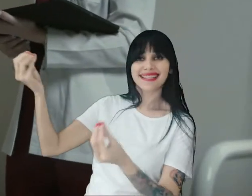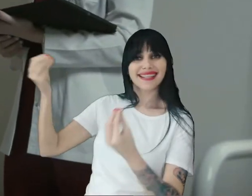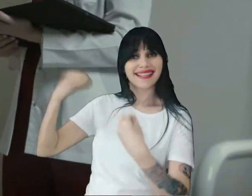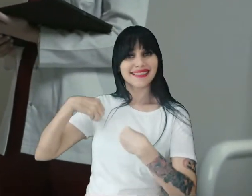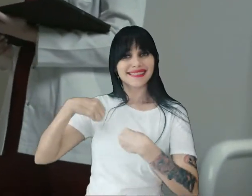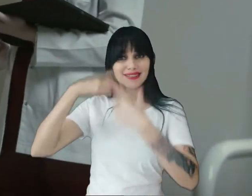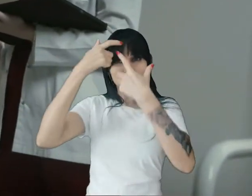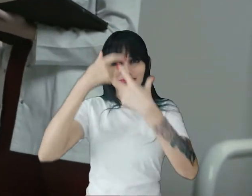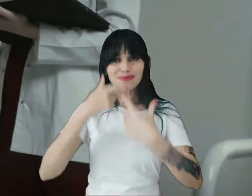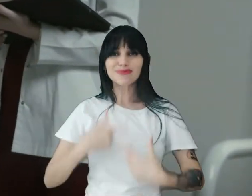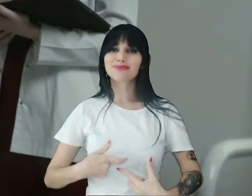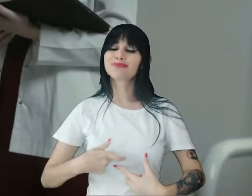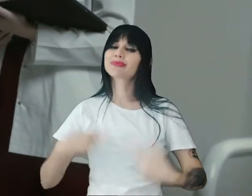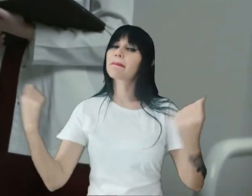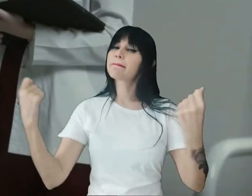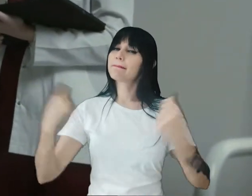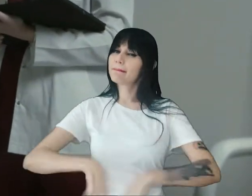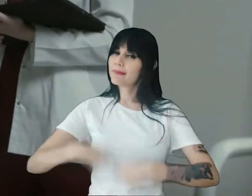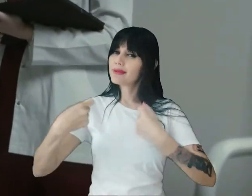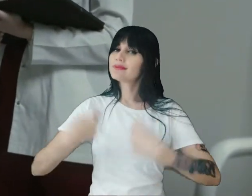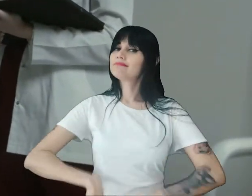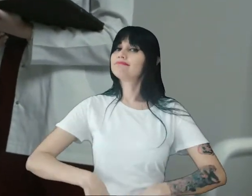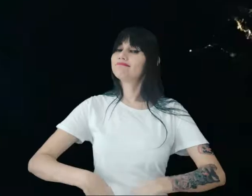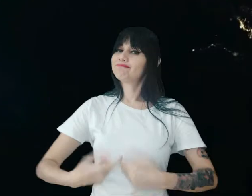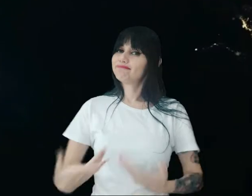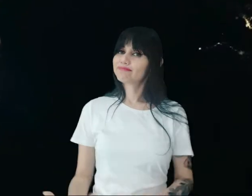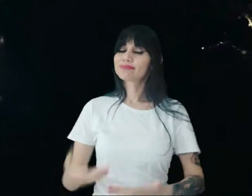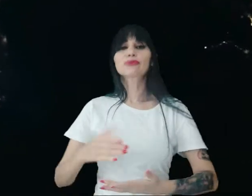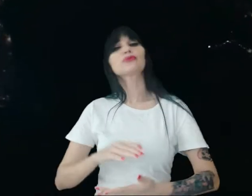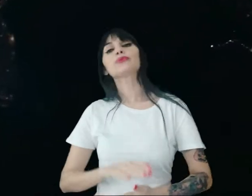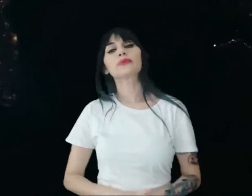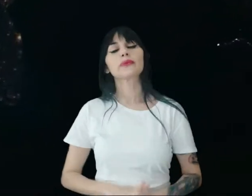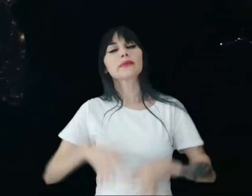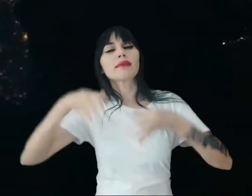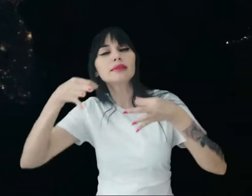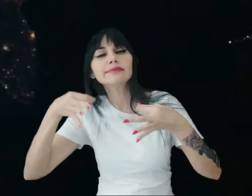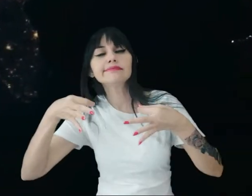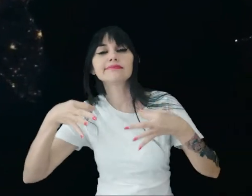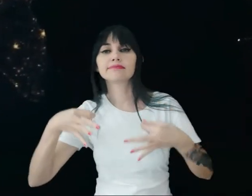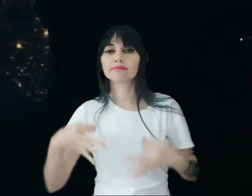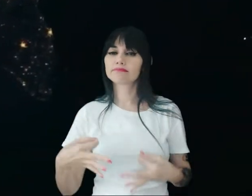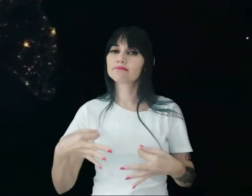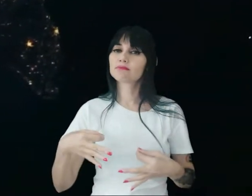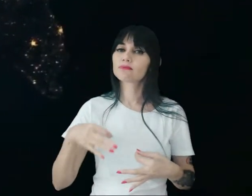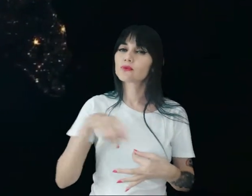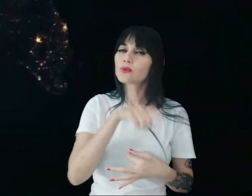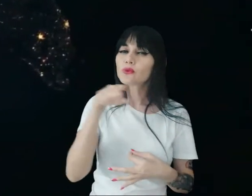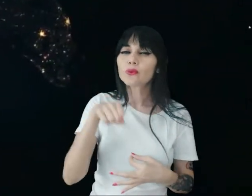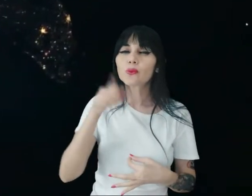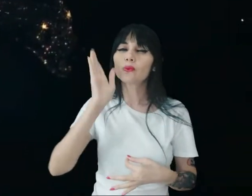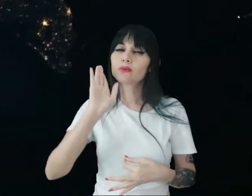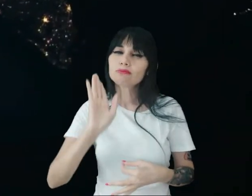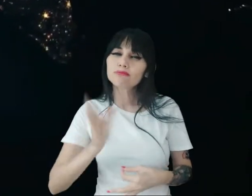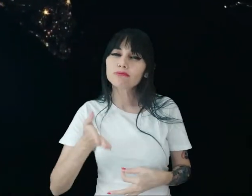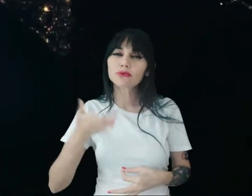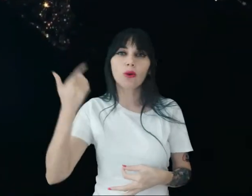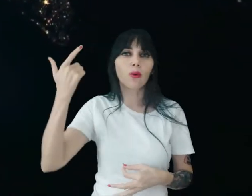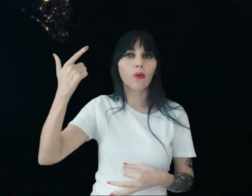O corpo que necessitamos Com certeza Nós já tivemos Muitas vidas